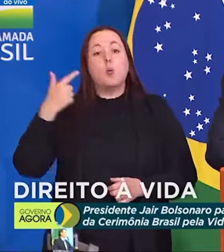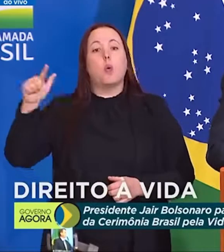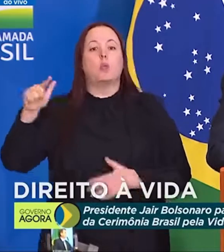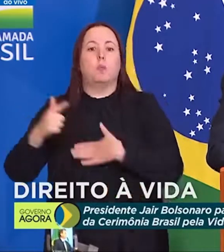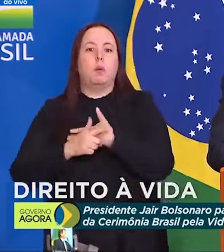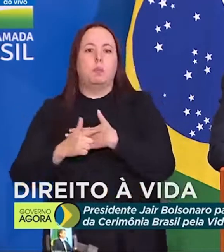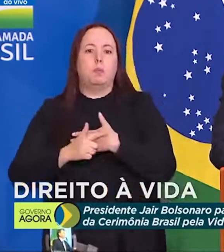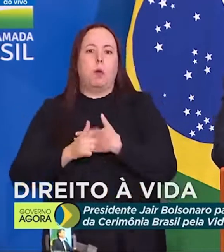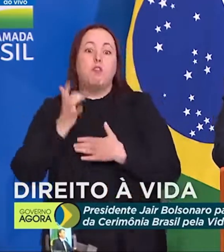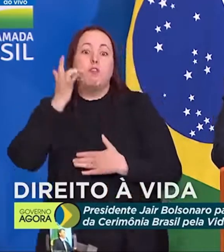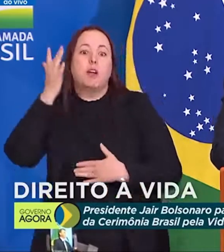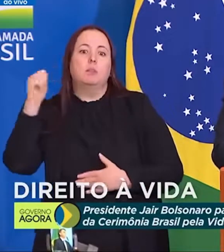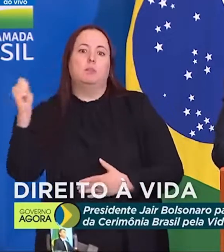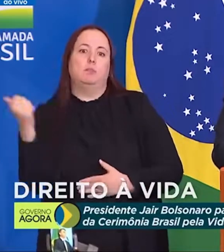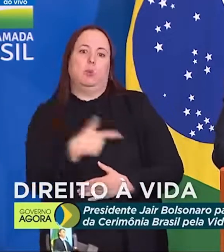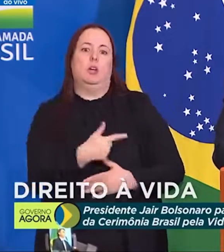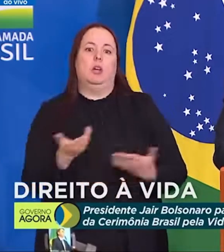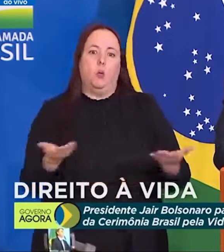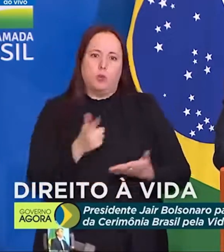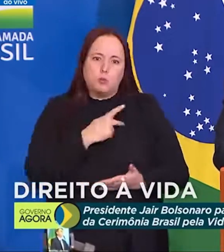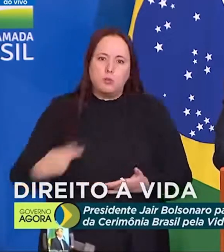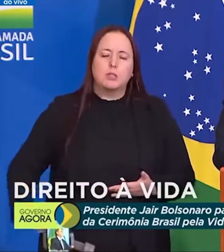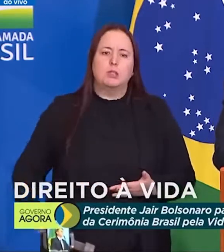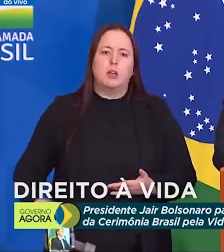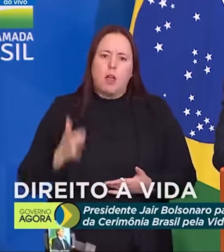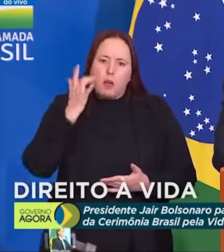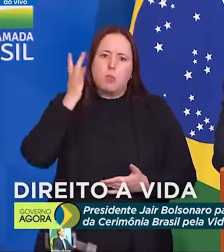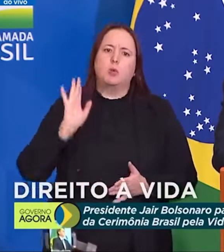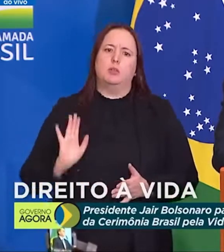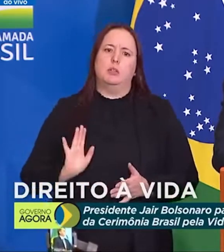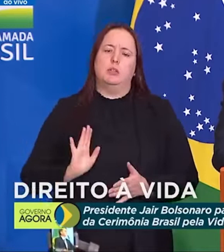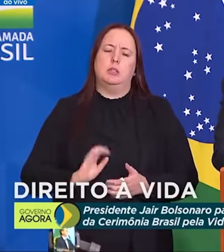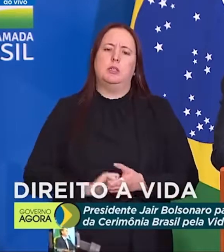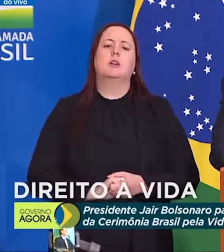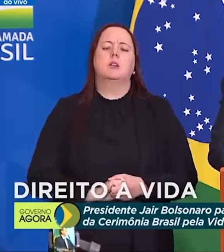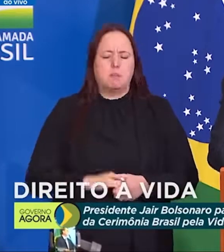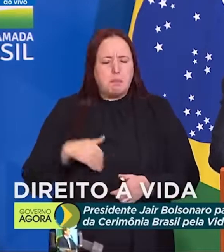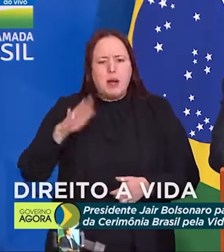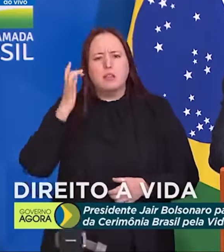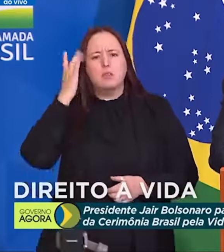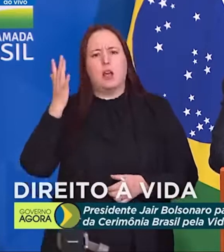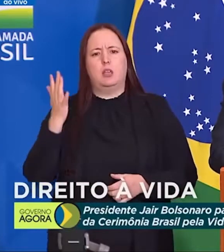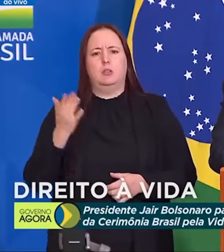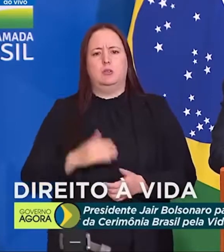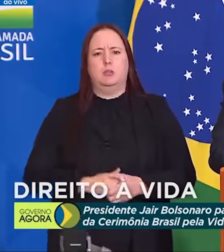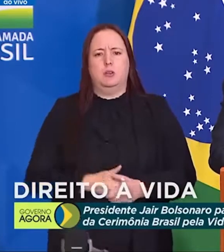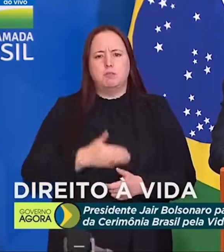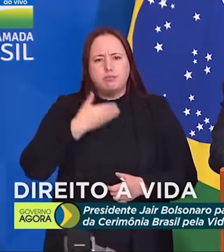lado. Muito mais fácil, doutor Andi Paula, Carla Zambelli. Muito mais fácil.